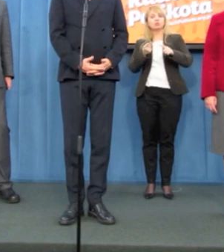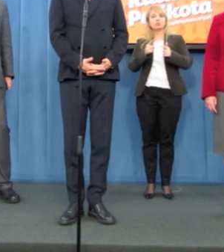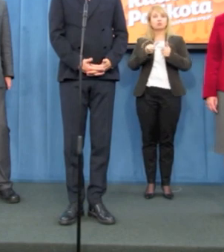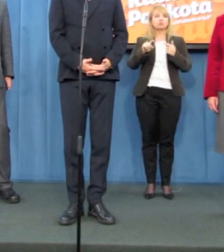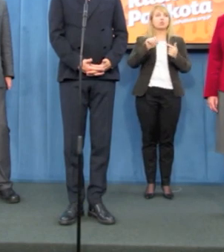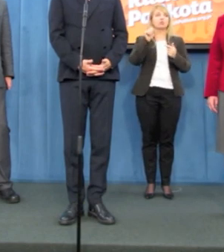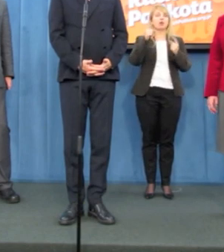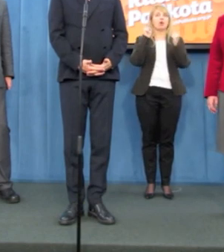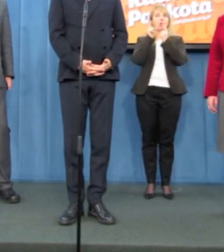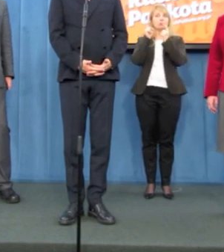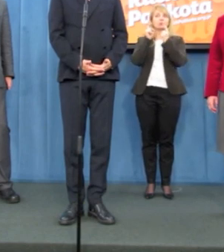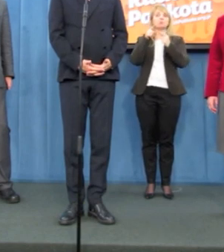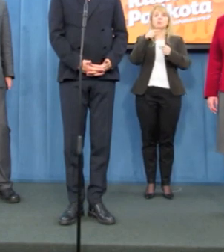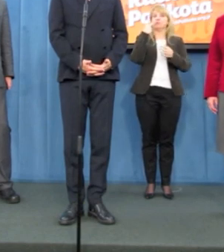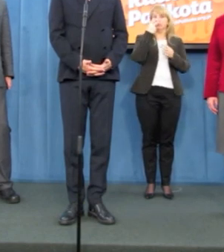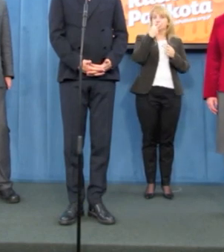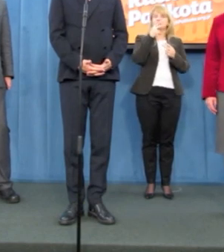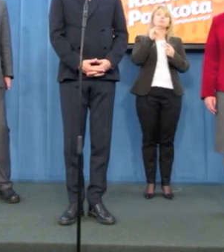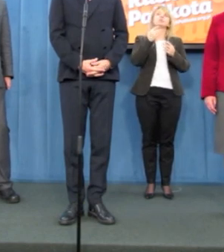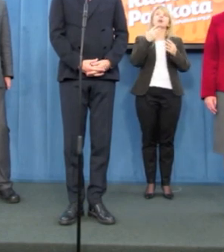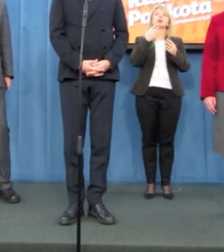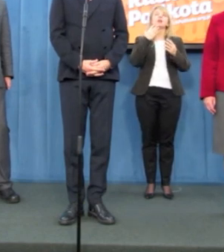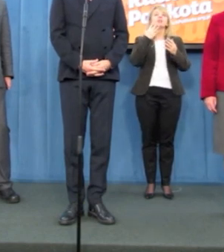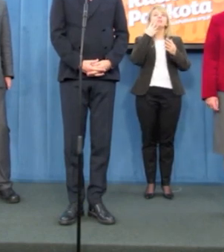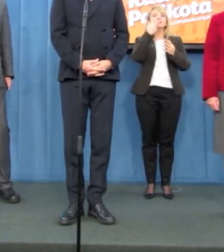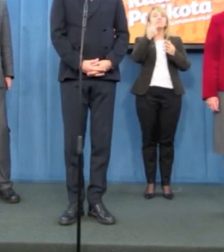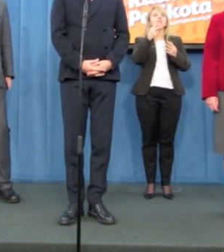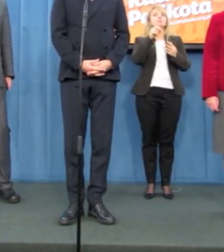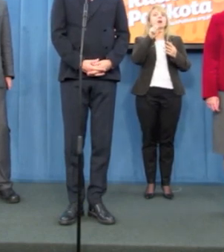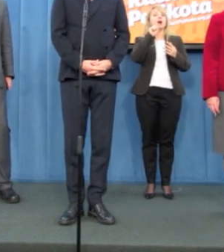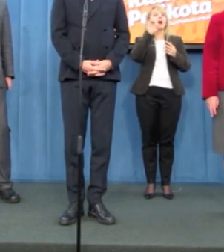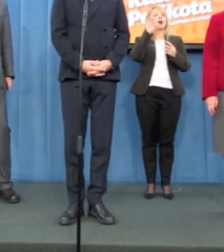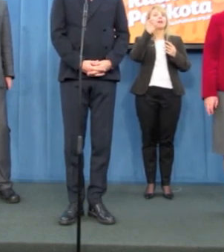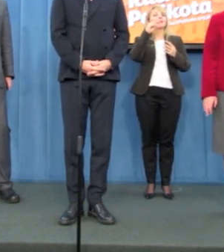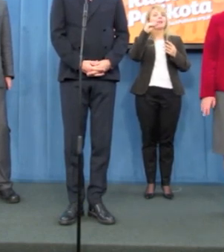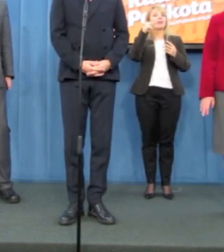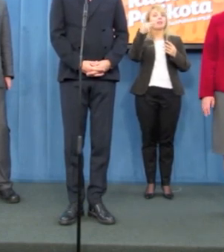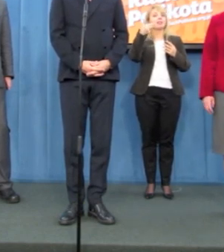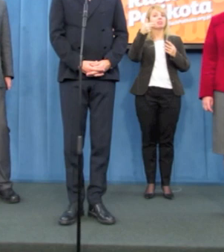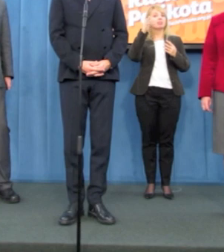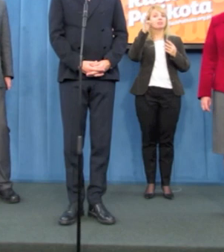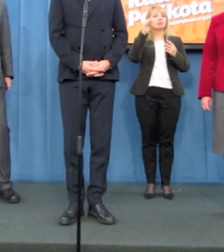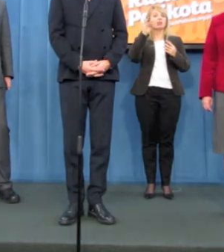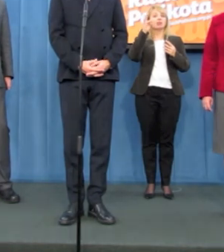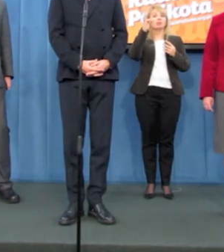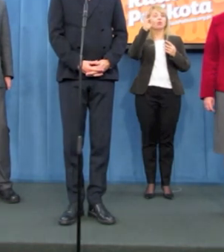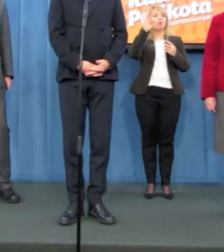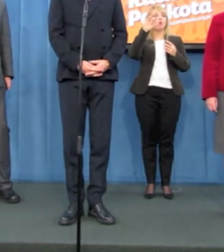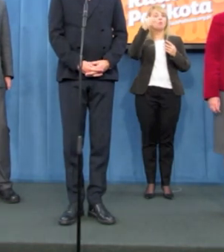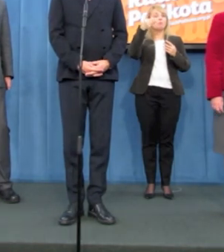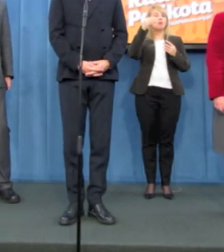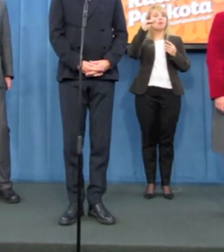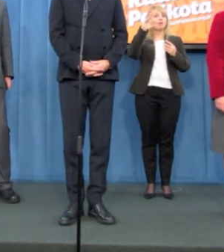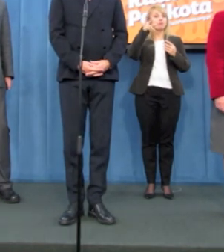opozycję, co przerabialiśmy wtedy, kiedy agent Tomek był w CBA. I CBA podlegał opisom z nim